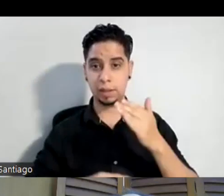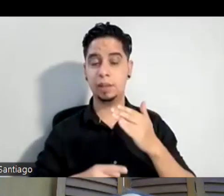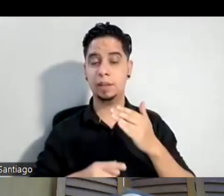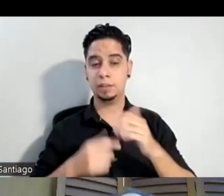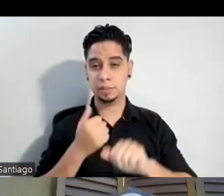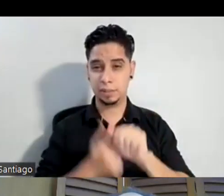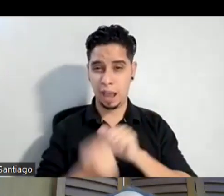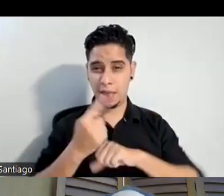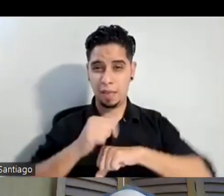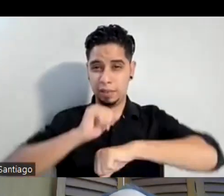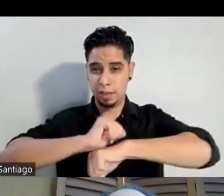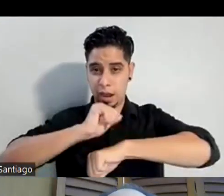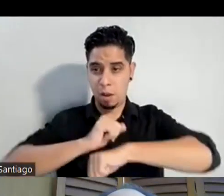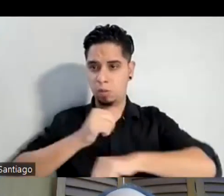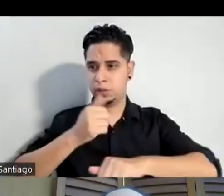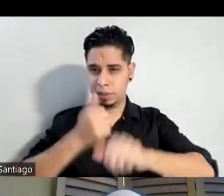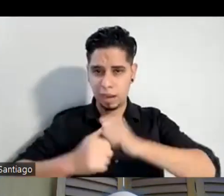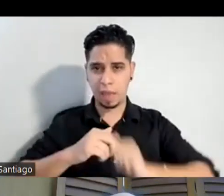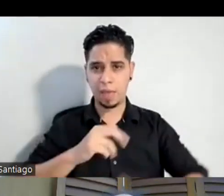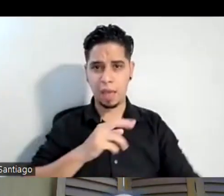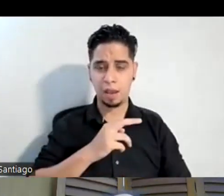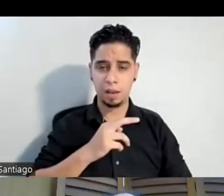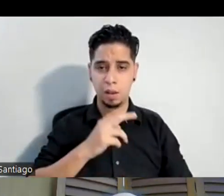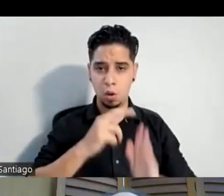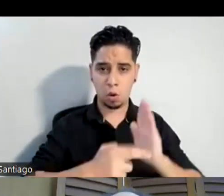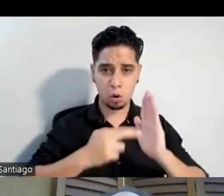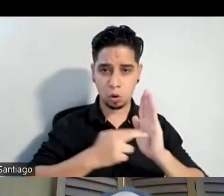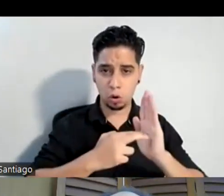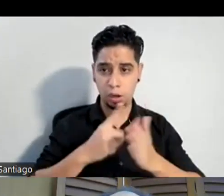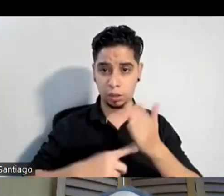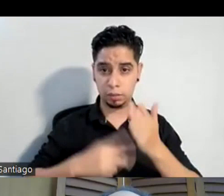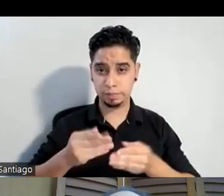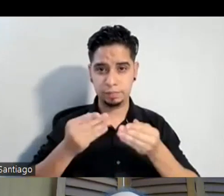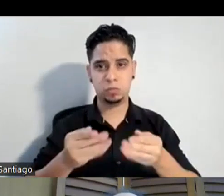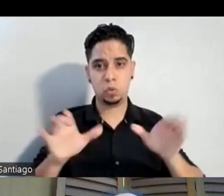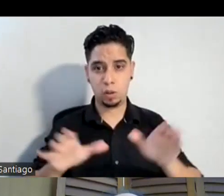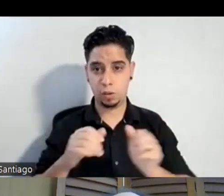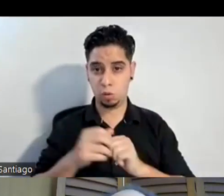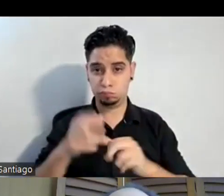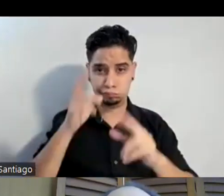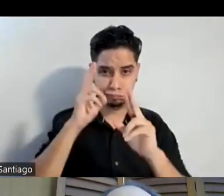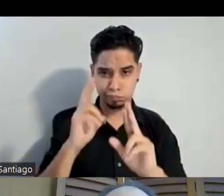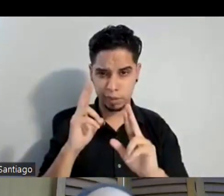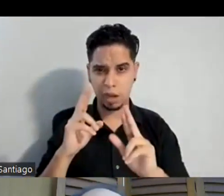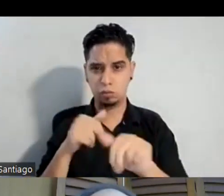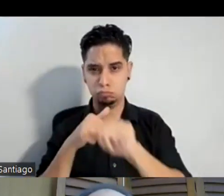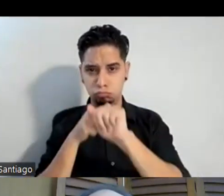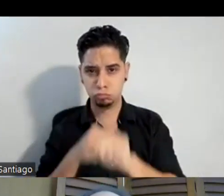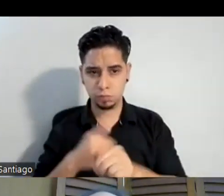o cada papel que te asignen lo hace con el mismo respeto y eso va a resonar en el